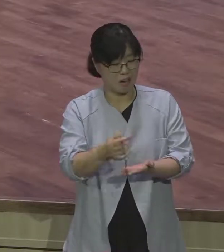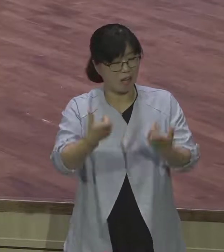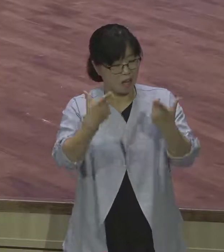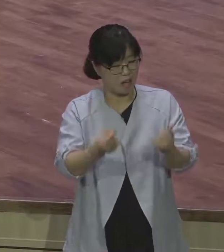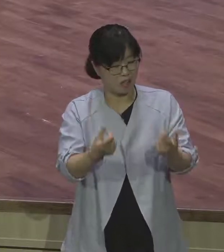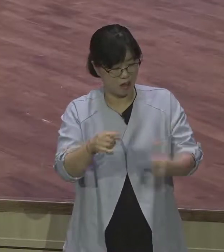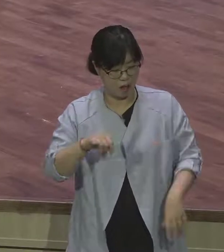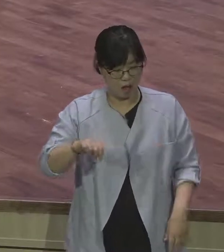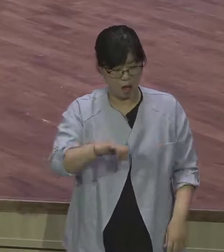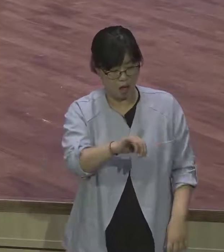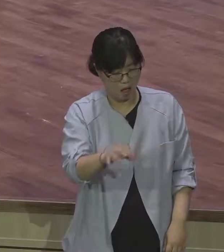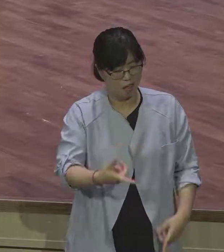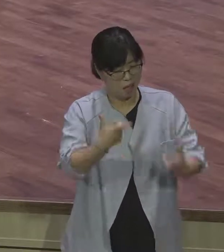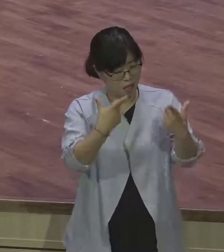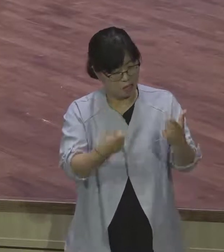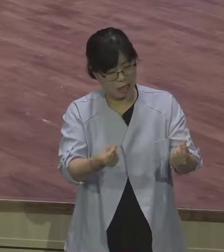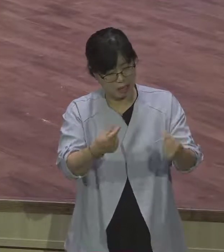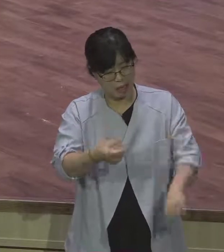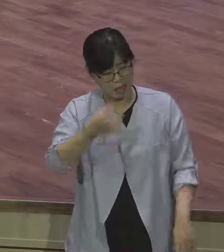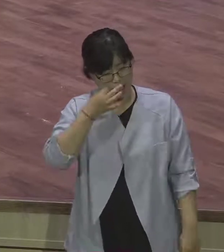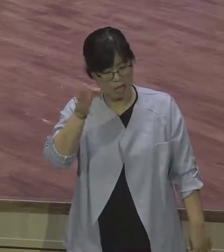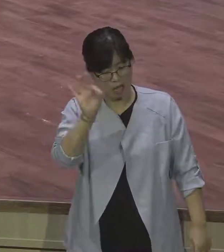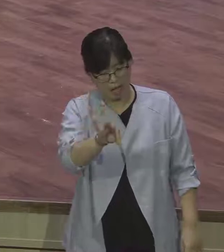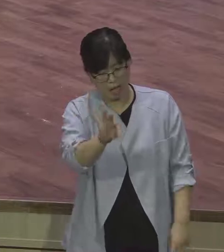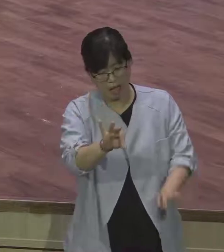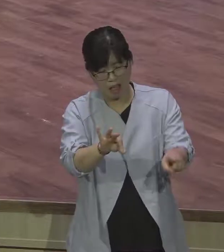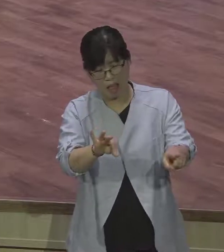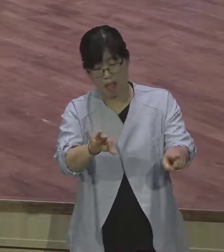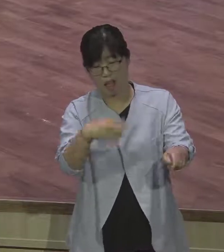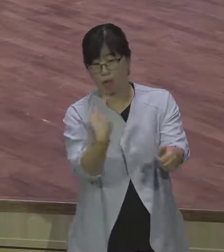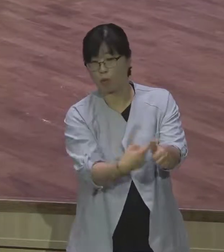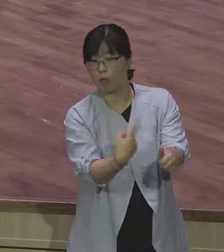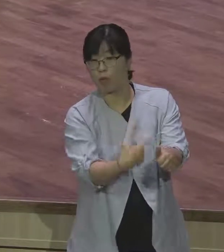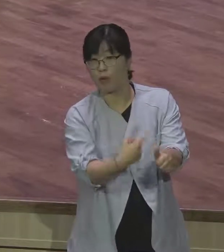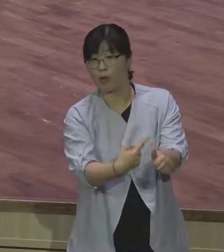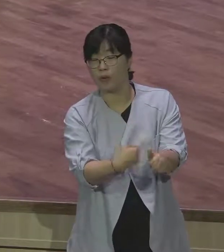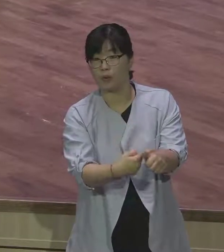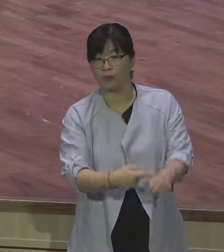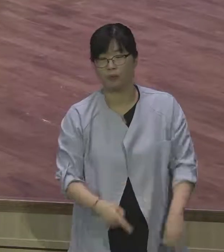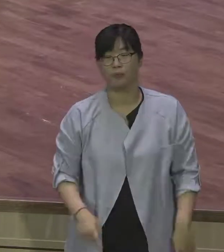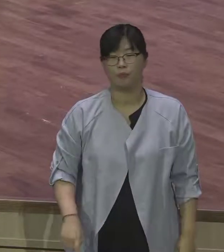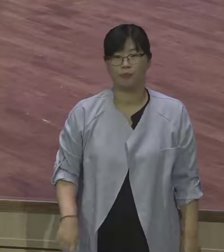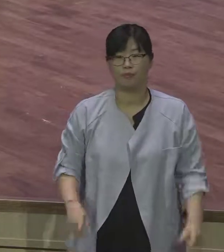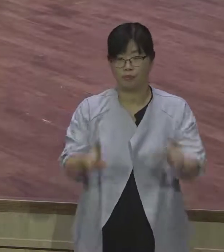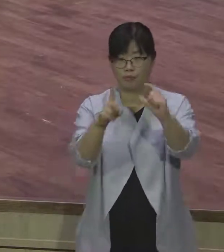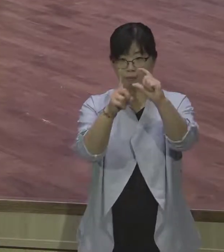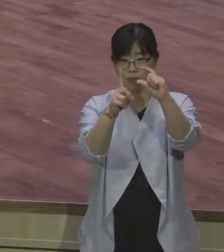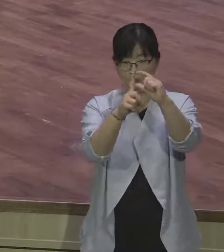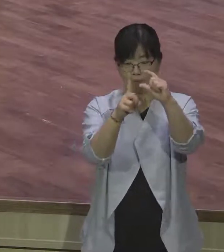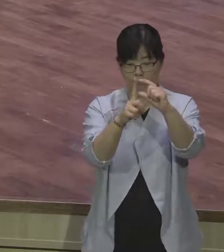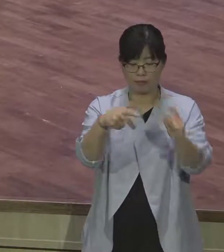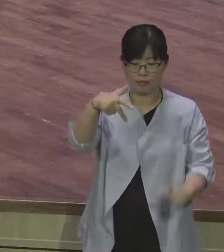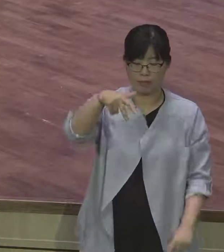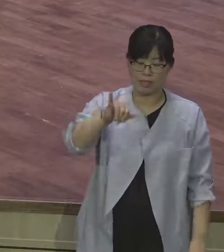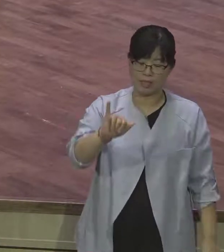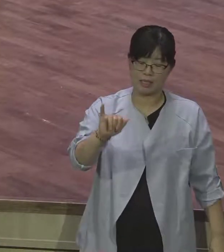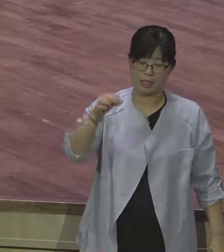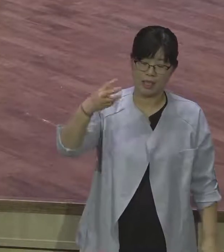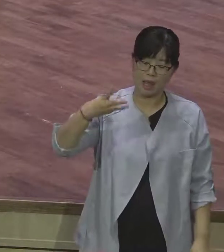지렁이같은 너 야곱아. 이 지렁이라는 무슨 뜻인가요? 지렁이라는 뜻은 무기력하고 연약하다는